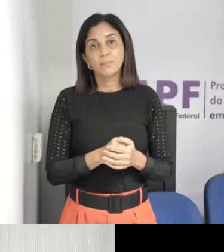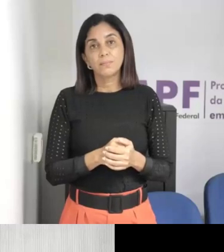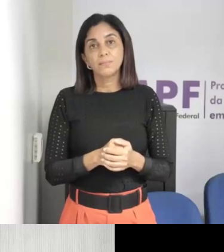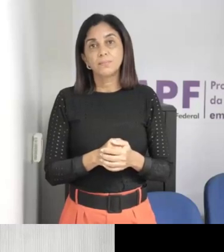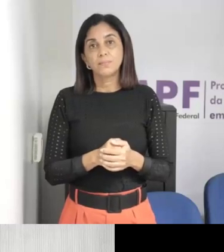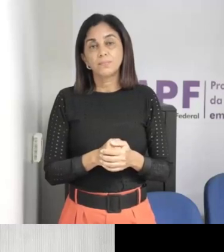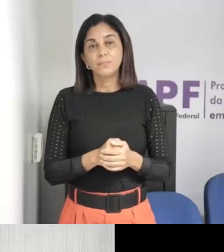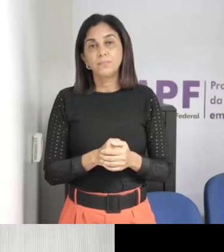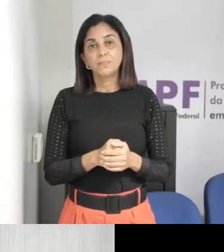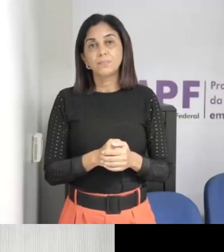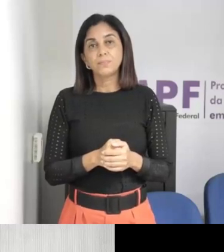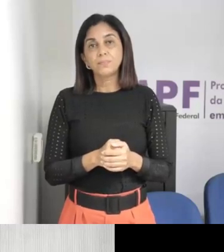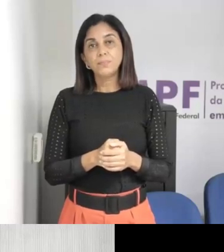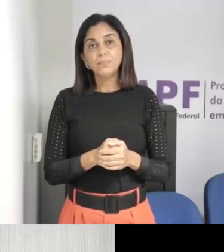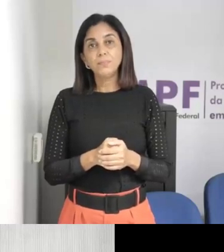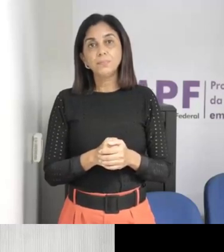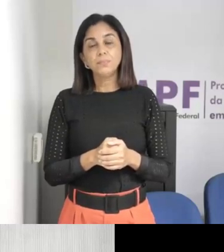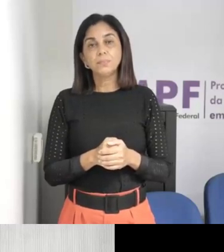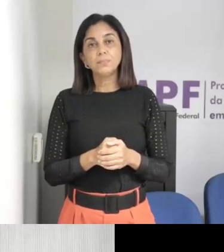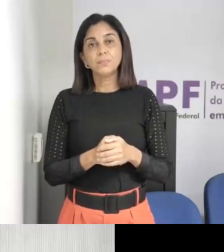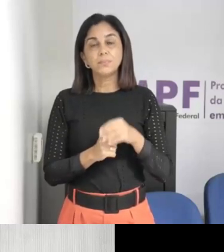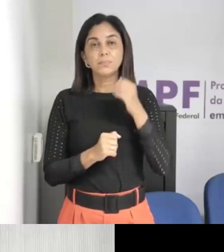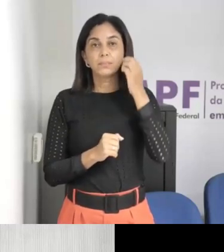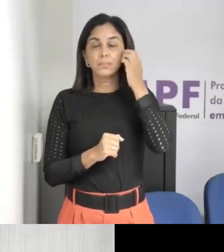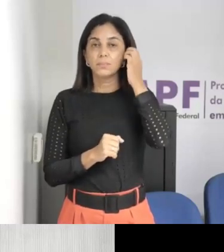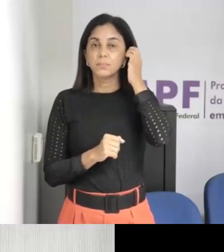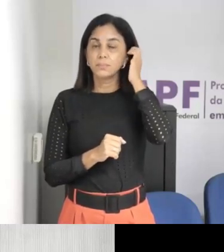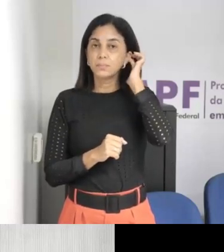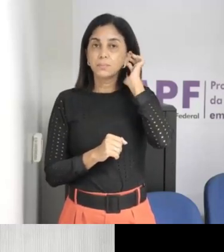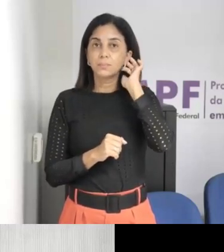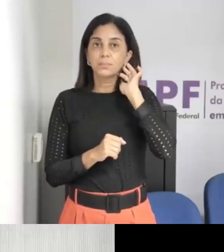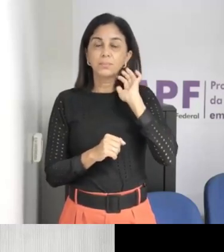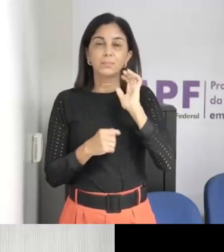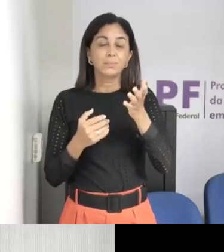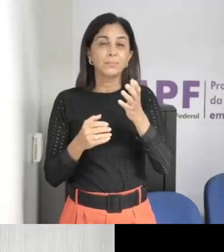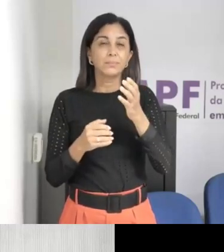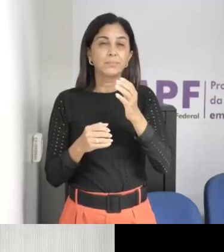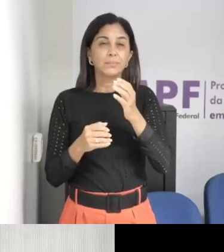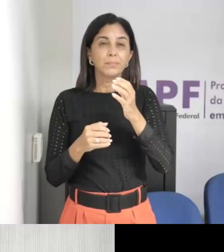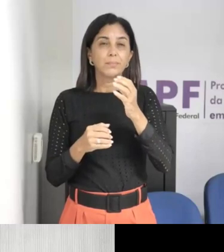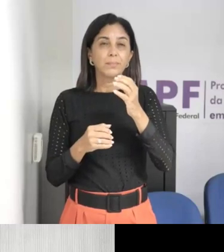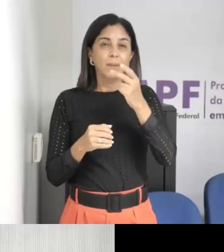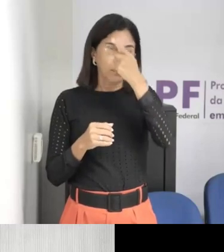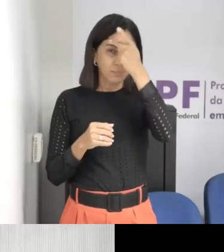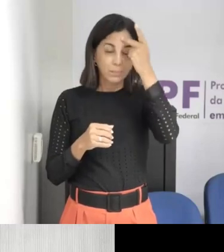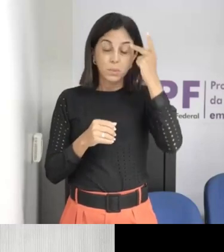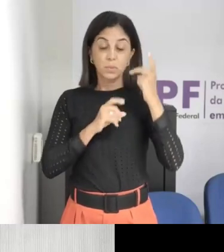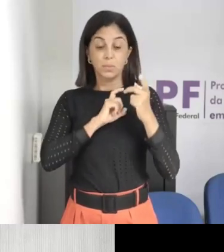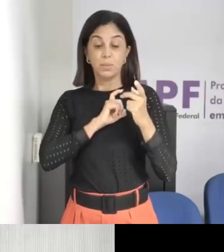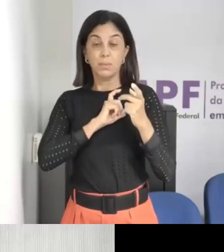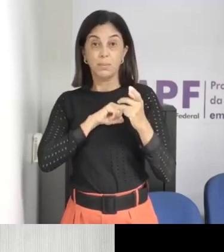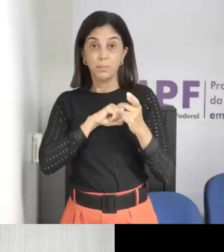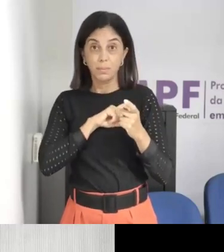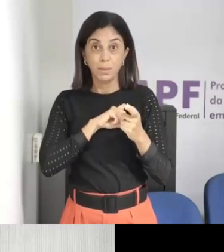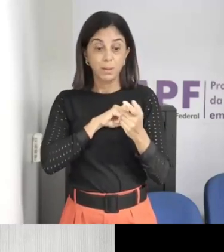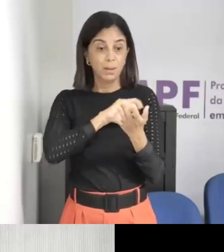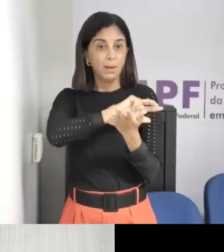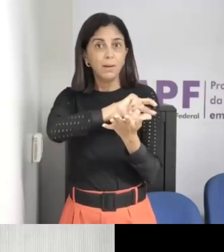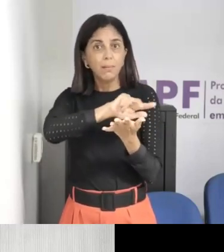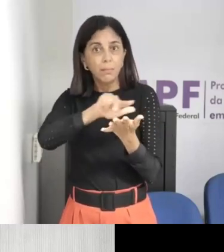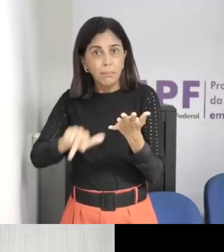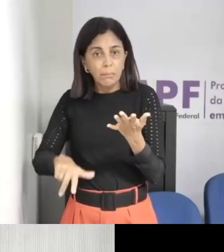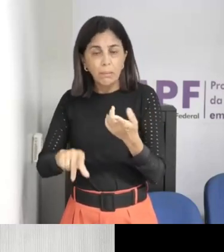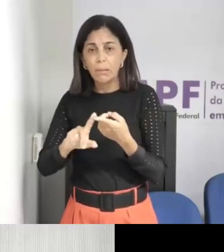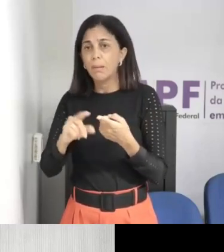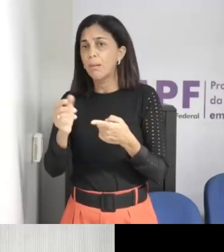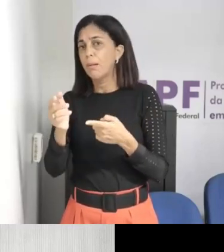toda ali, a possibilidade que ele tiver de acessar essa criança, todos os recursos